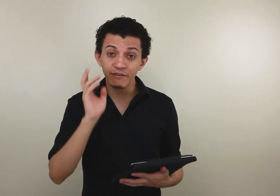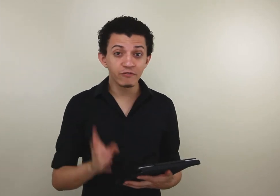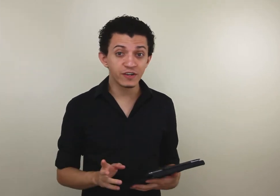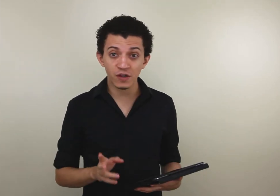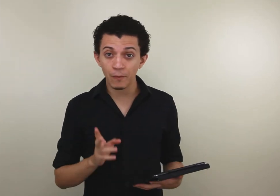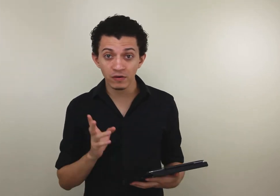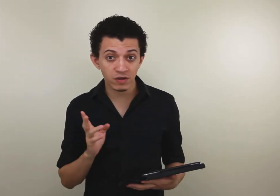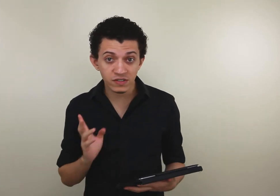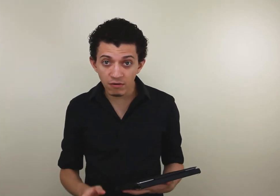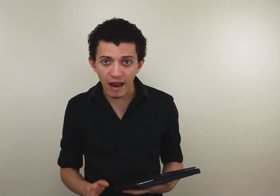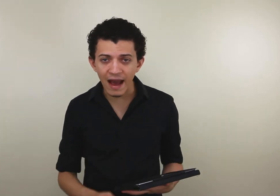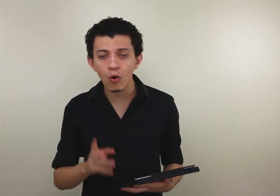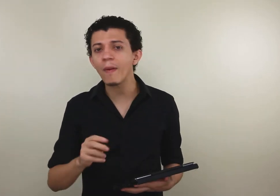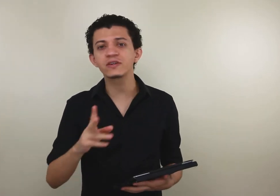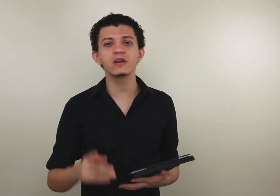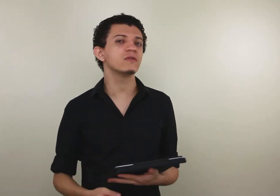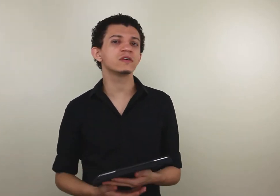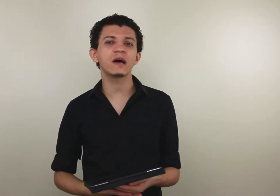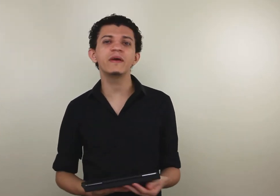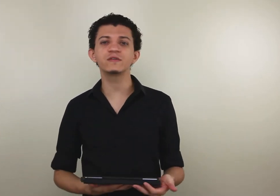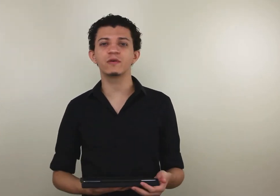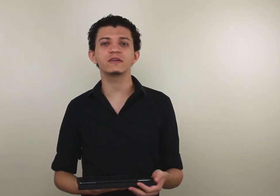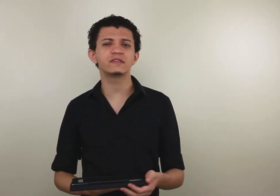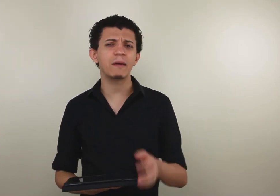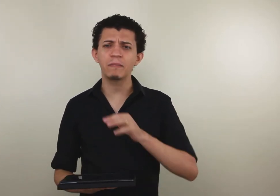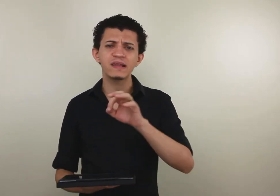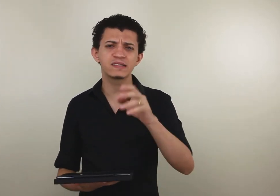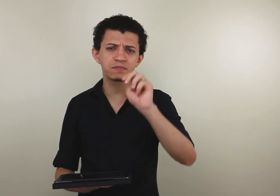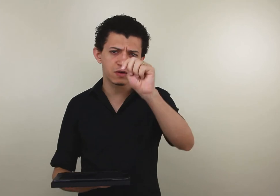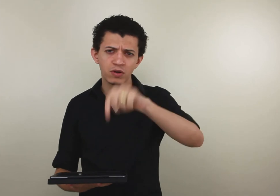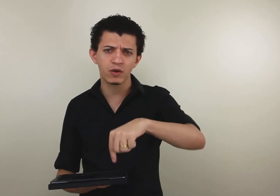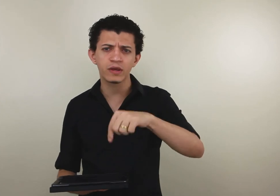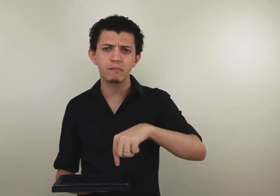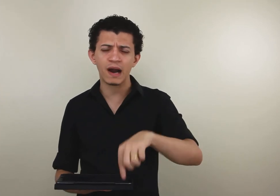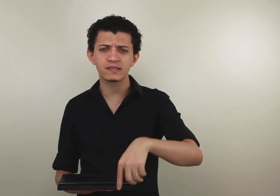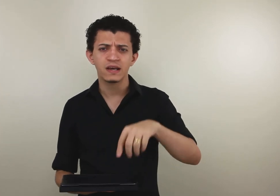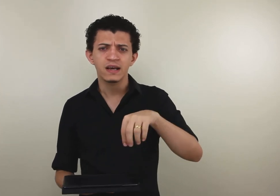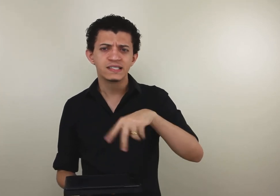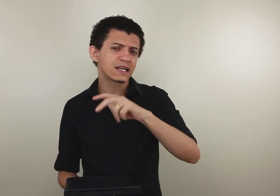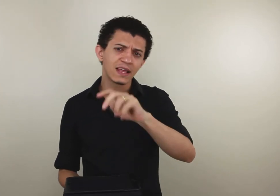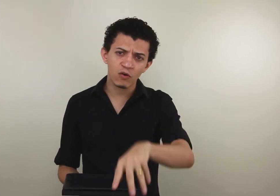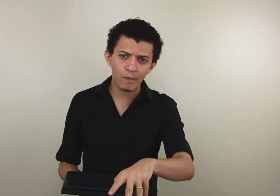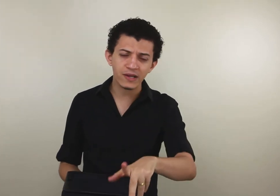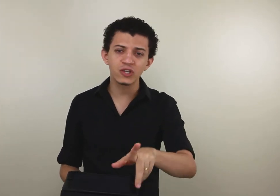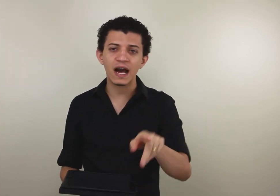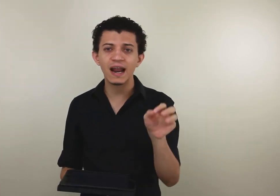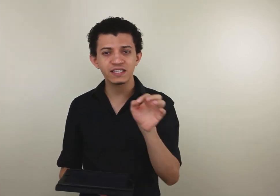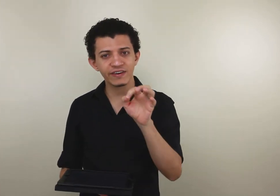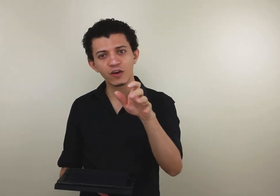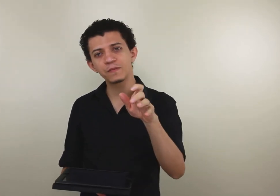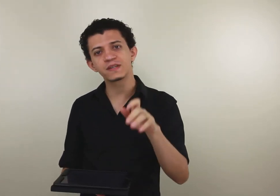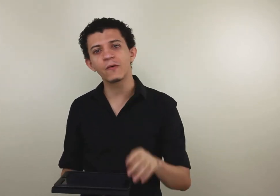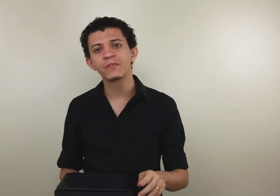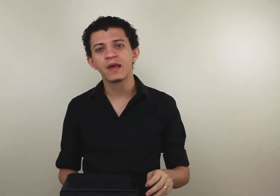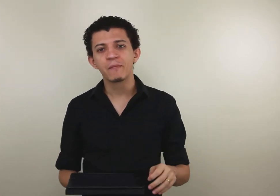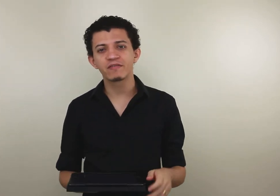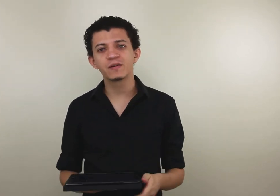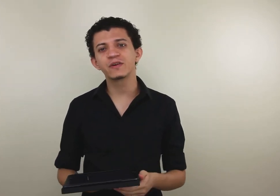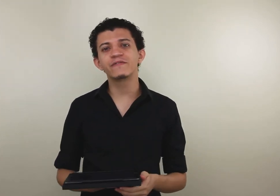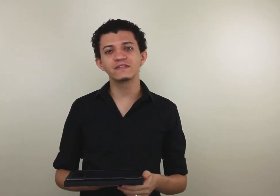vendo o vídeo pelo seu celular, compartilhe com seus amigos pelo WhatsApp. É bem simples, tem um botão aqui embaixo. Você clica em compartilhar. Lá já vai ter a opção para você poder fazer